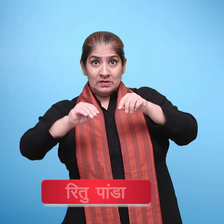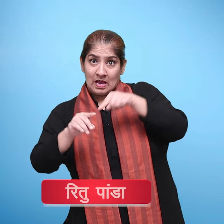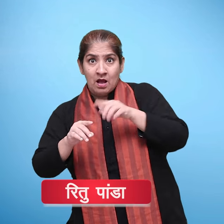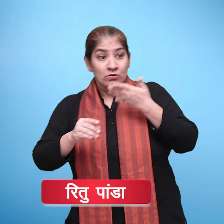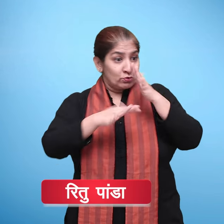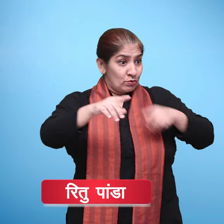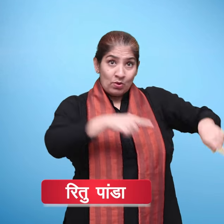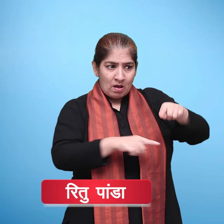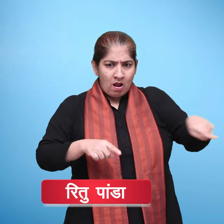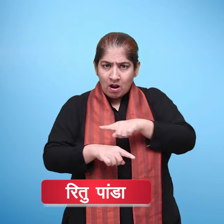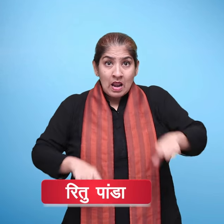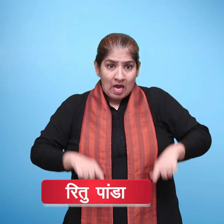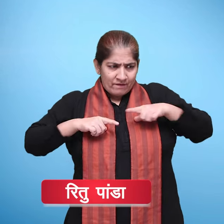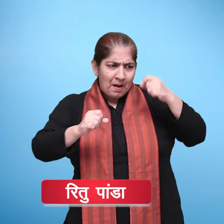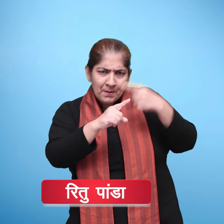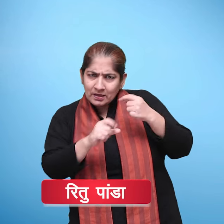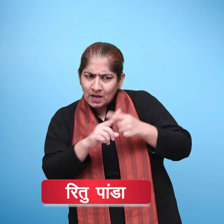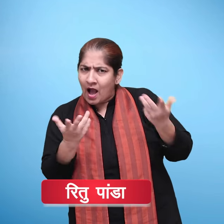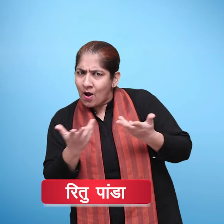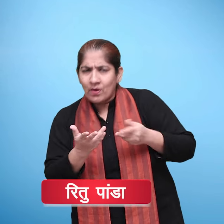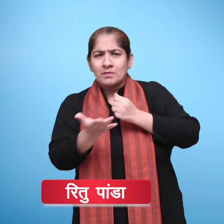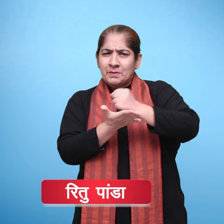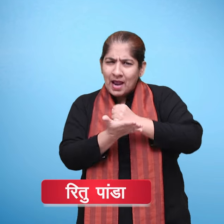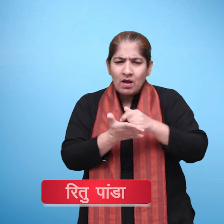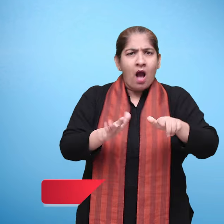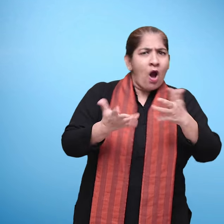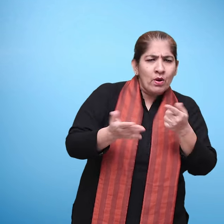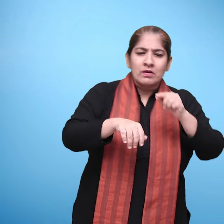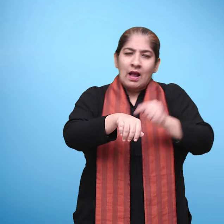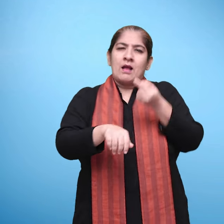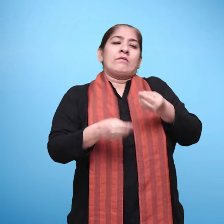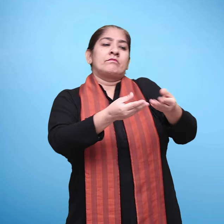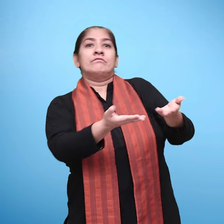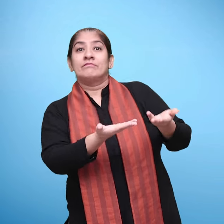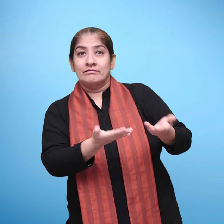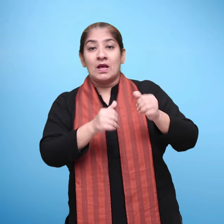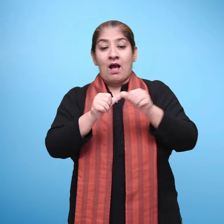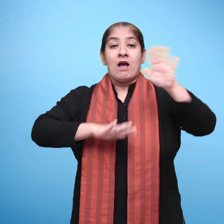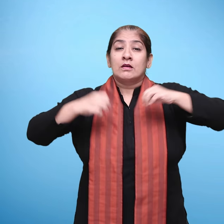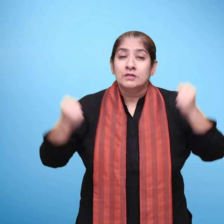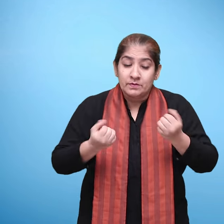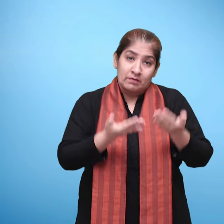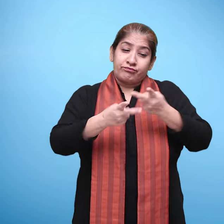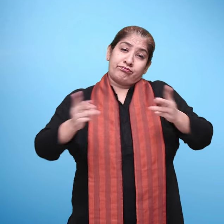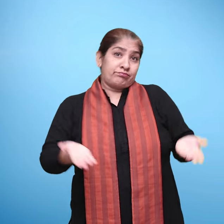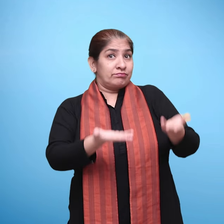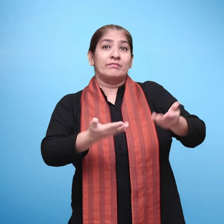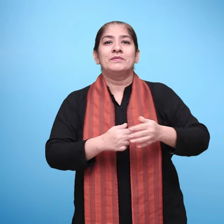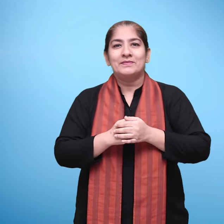जैसे दिये में उनकी मदद कीजिए। संदर्भ से जोडने, संदर्भ से सीखने के अवसर प्रदान करने के लिए इन गत्विधियों को शामिल किया गया